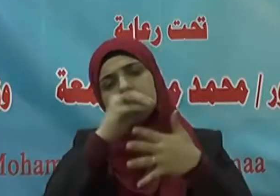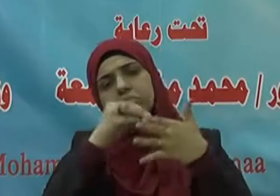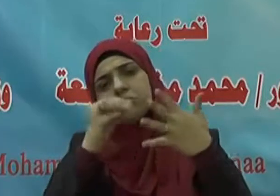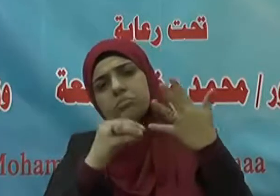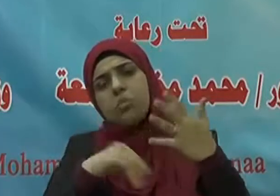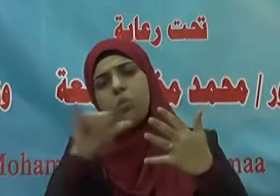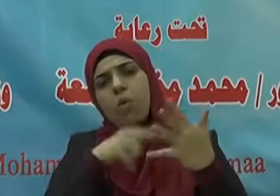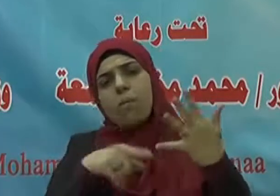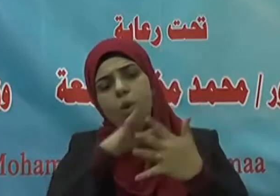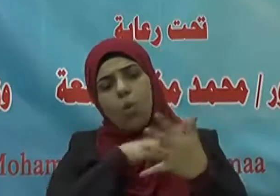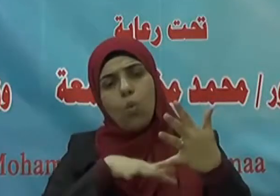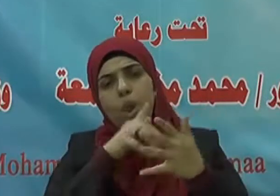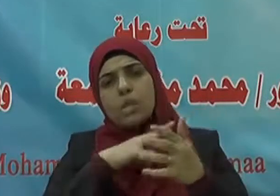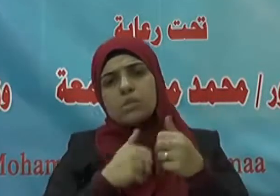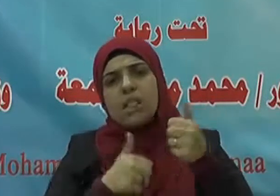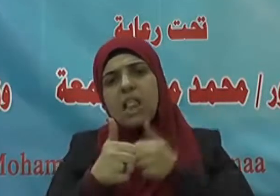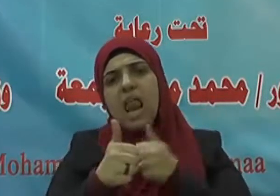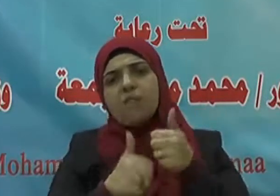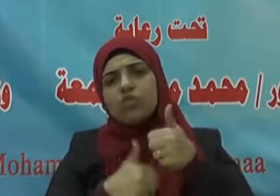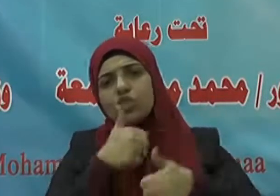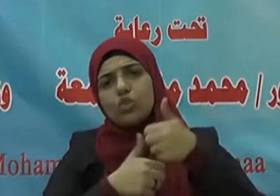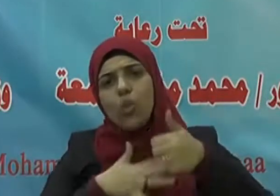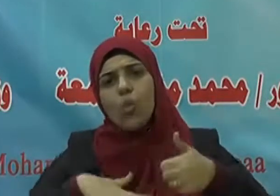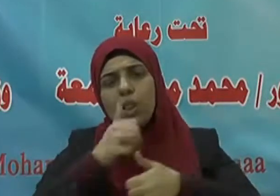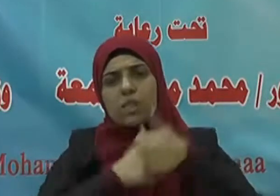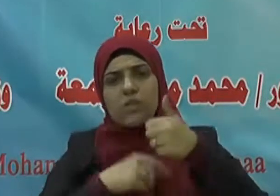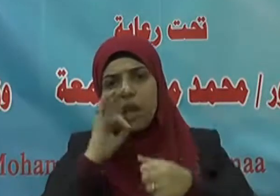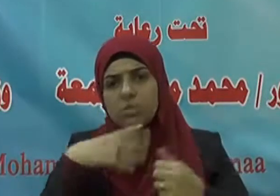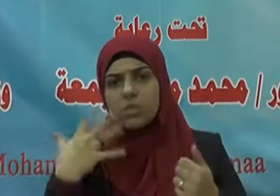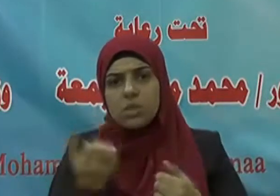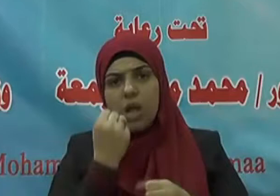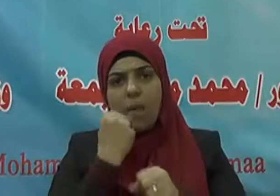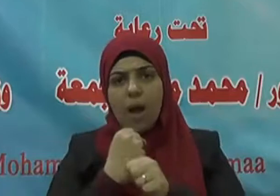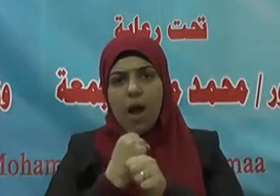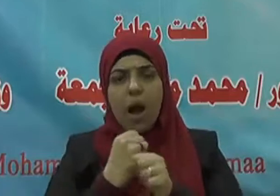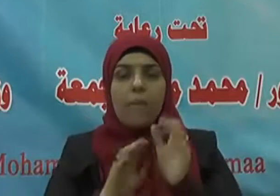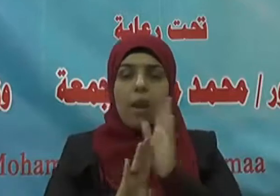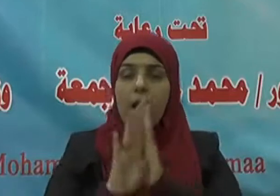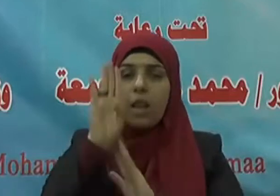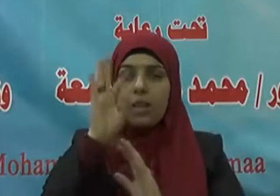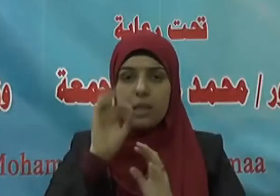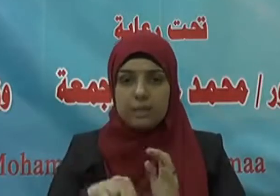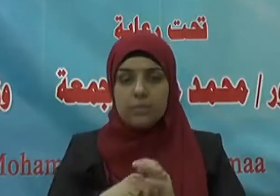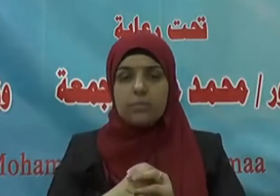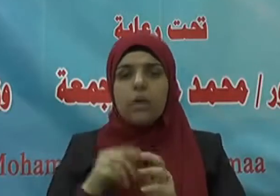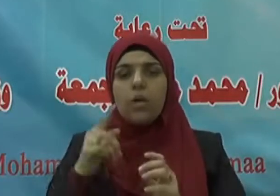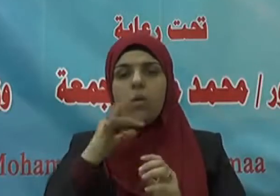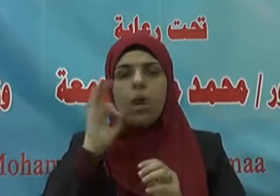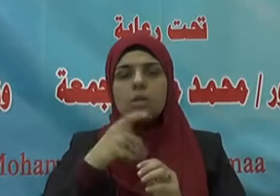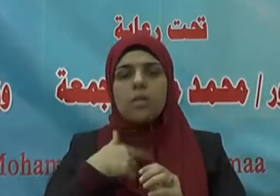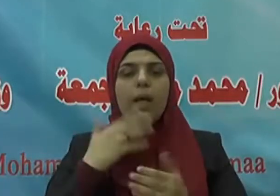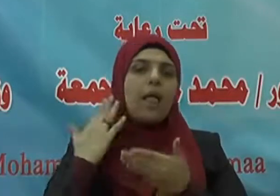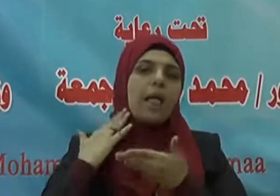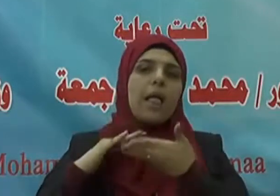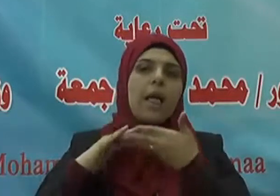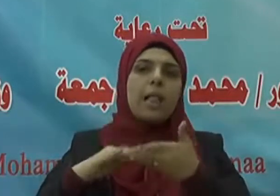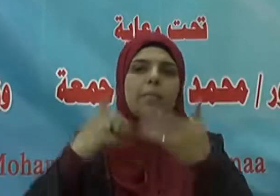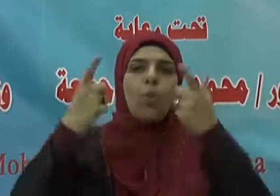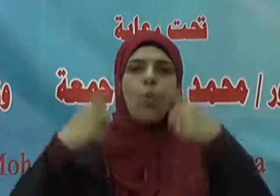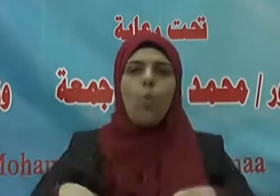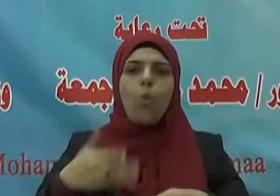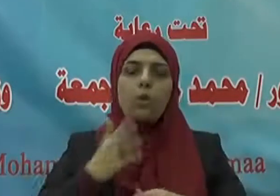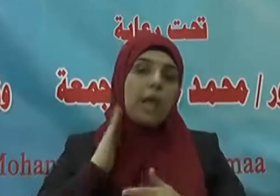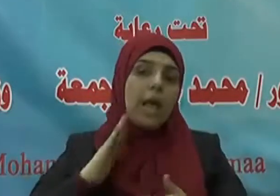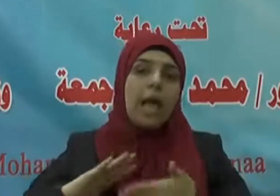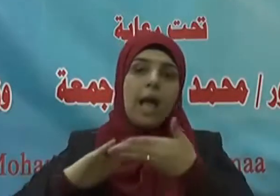ينبغي أن نتنافس جميعًا فيها وأن نكون أصحاب همةٍ عالية خدمة الوطن